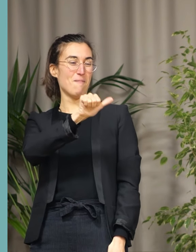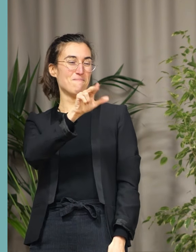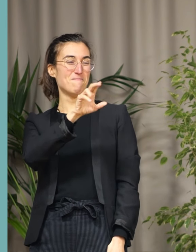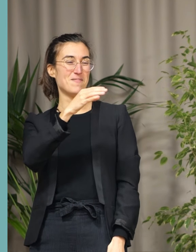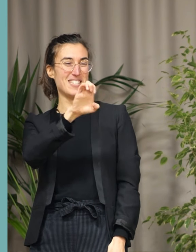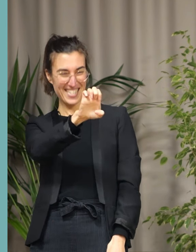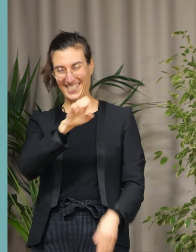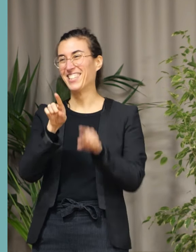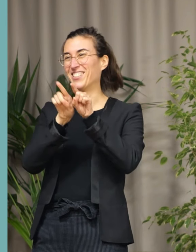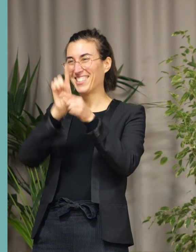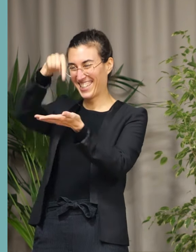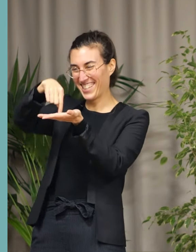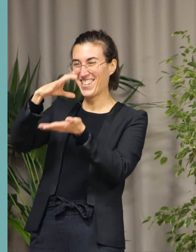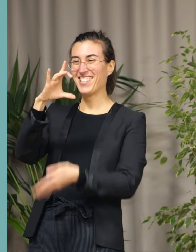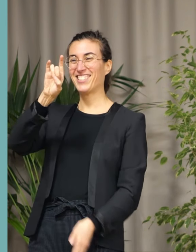À Chauffour.